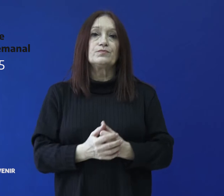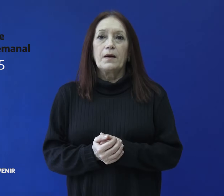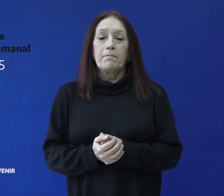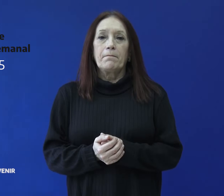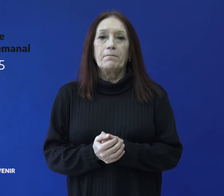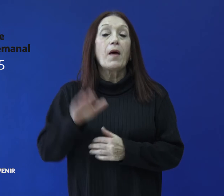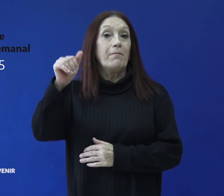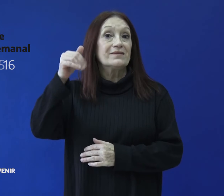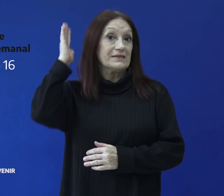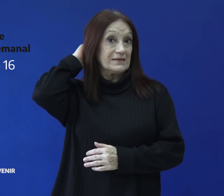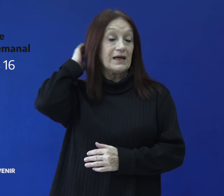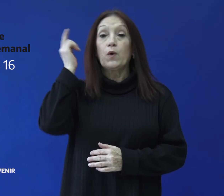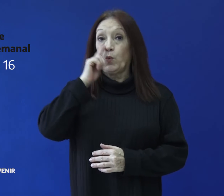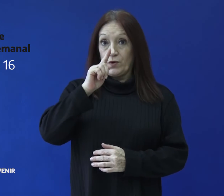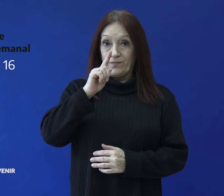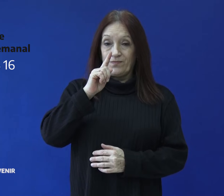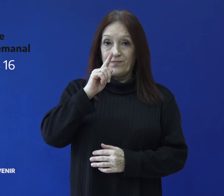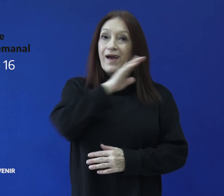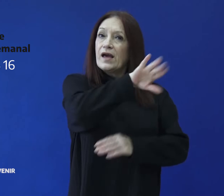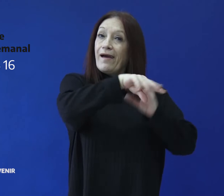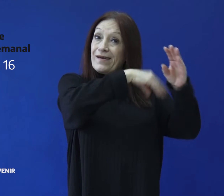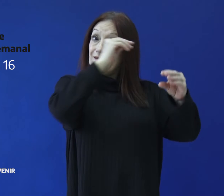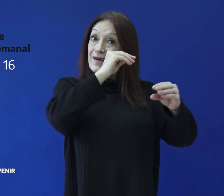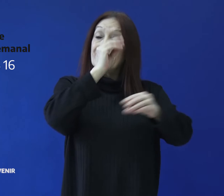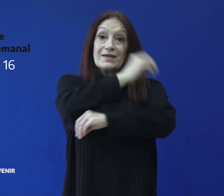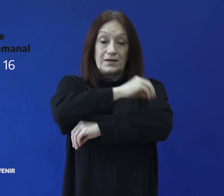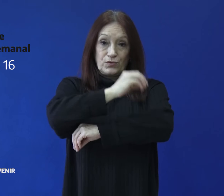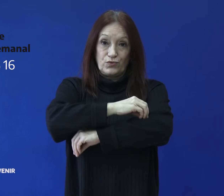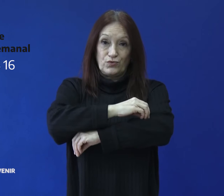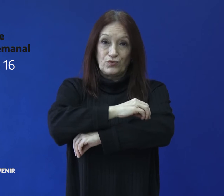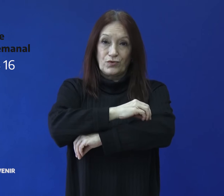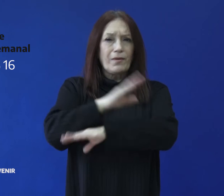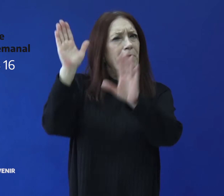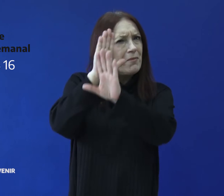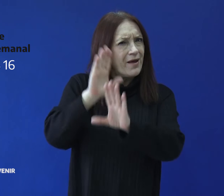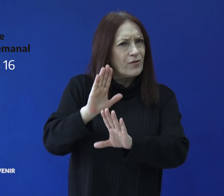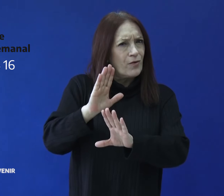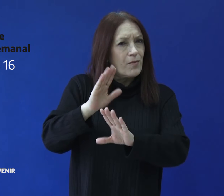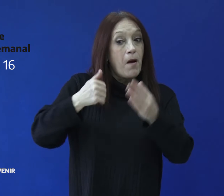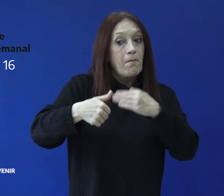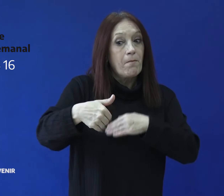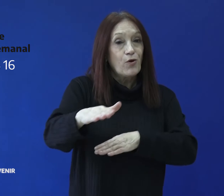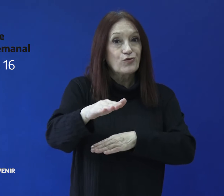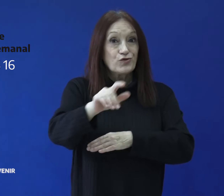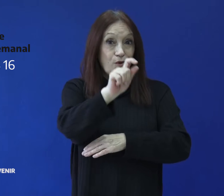Martes 16. Quiniela santacruceña. Última en detalles para su lanzamiento en el mes de julio.